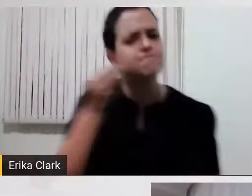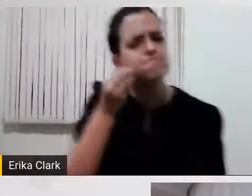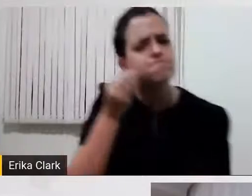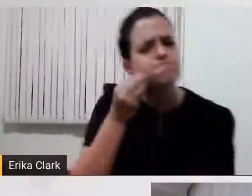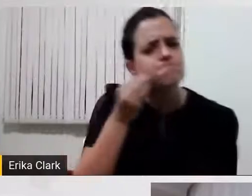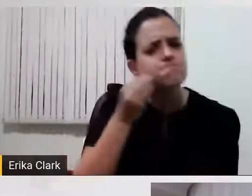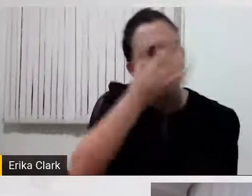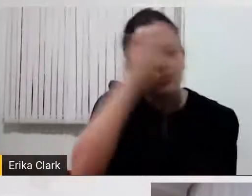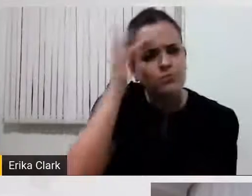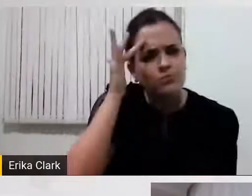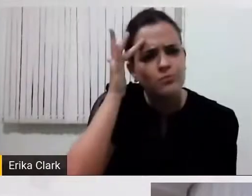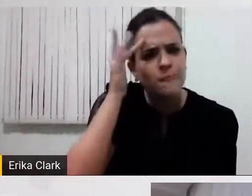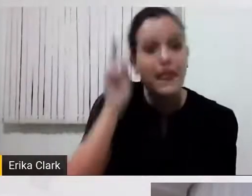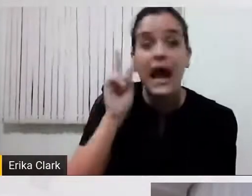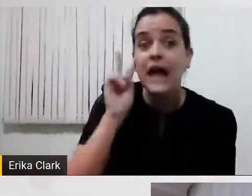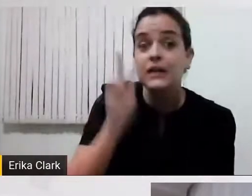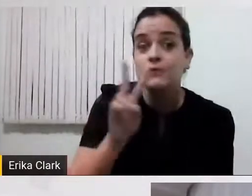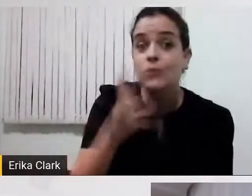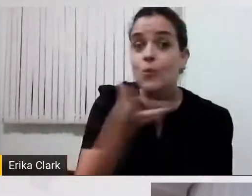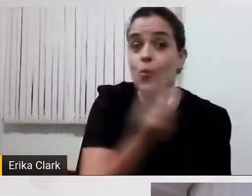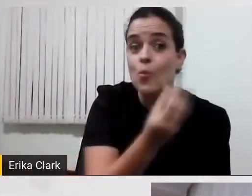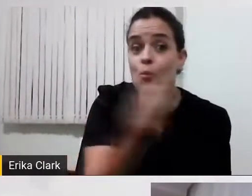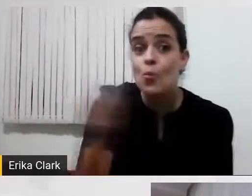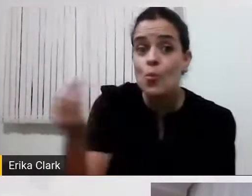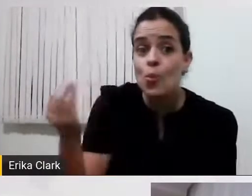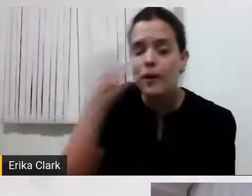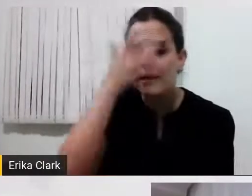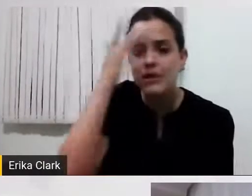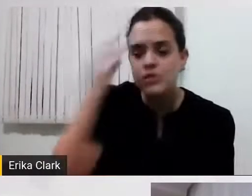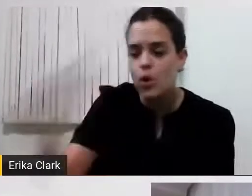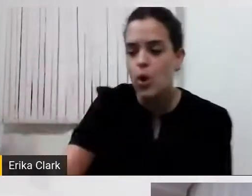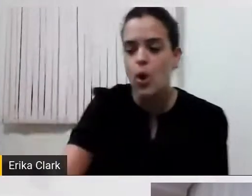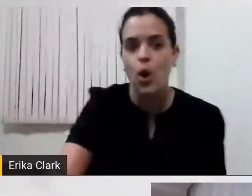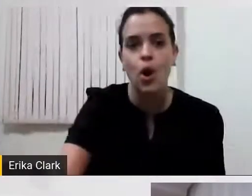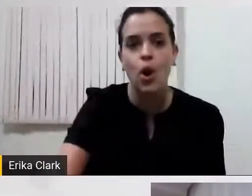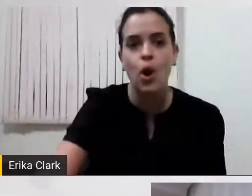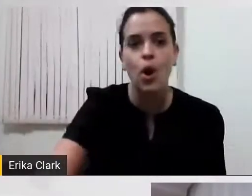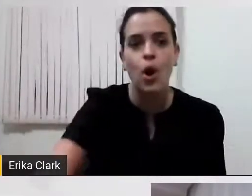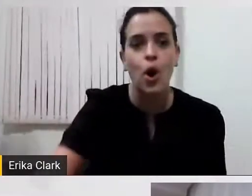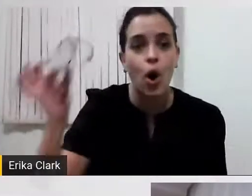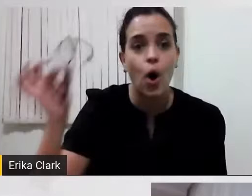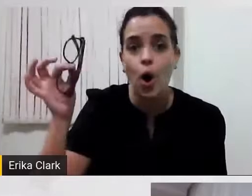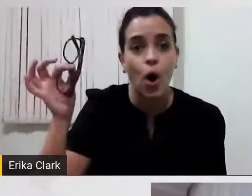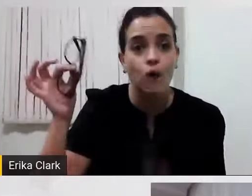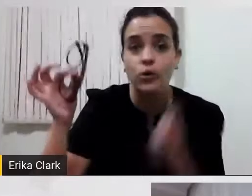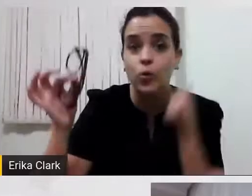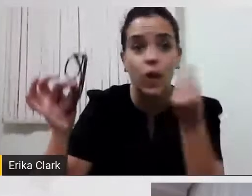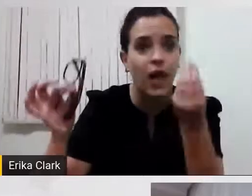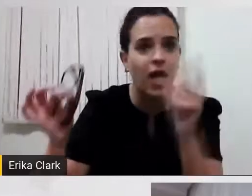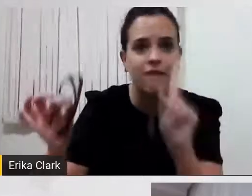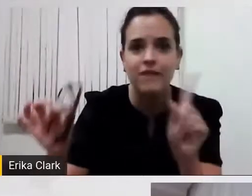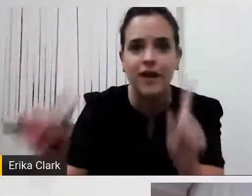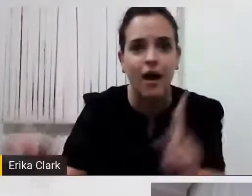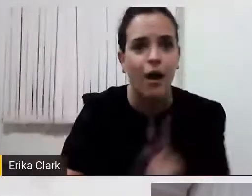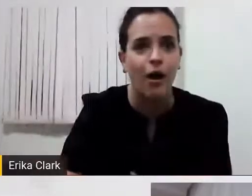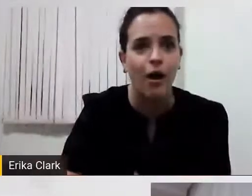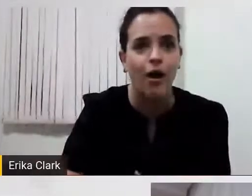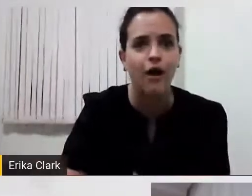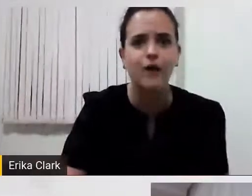E a gente viu que muitas pessoas no hospital não levam seus óculos, e não estavam conseguindo enxergar os